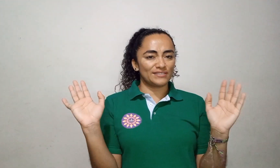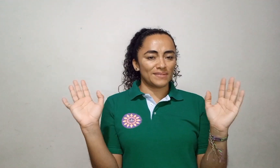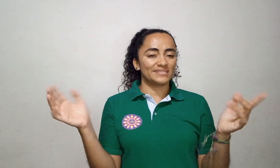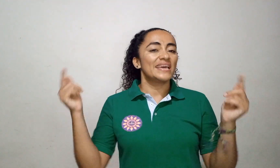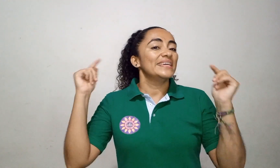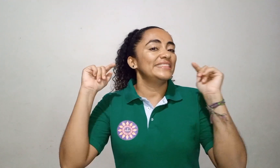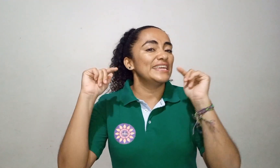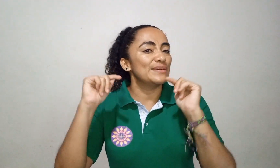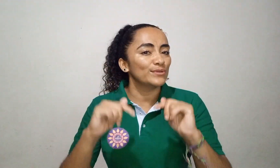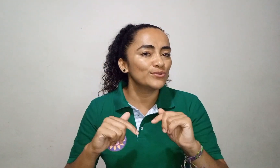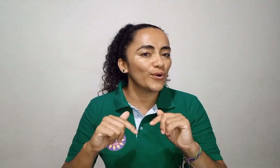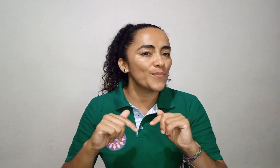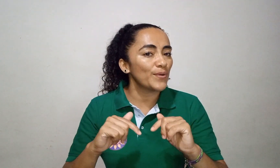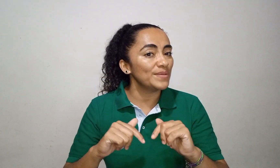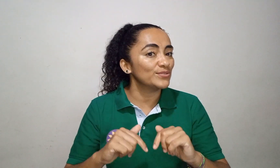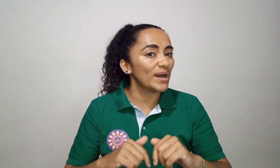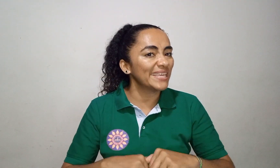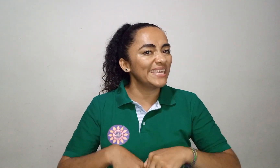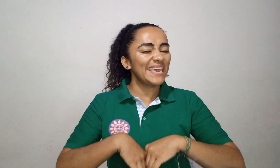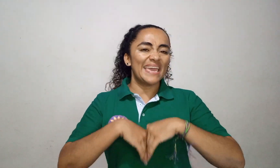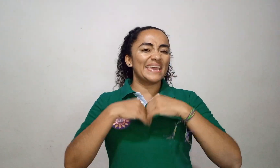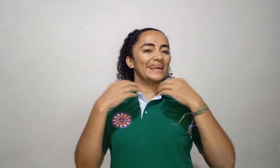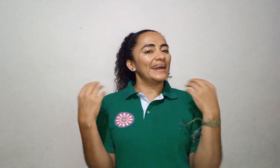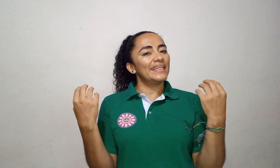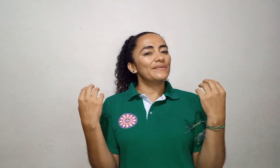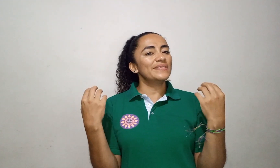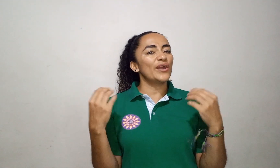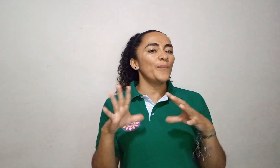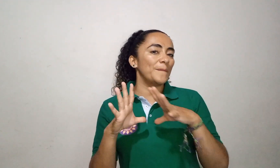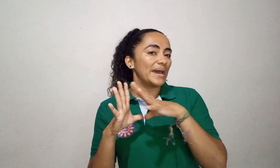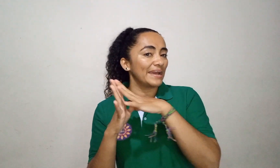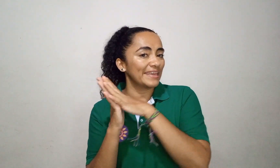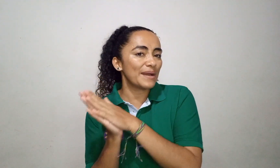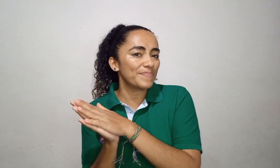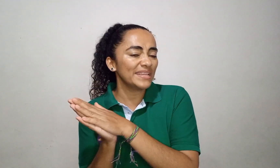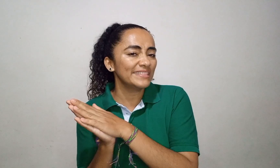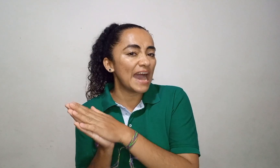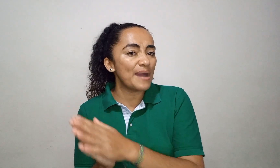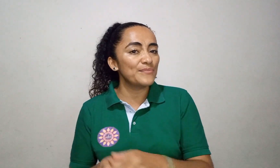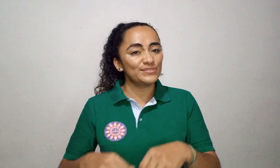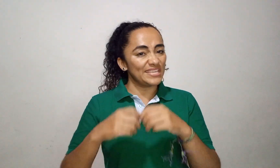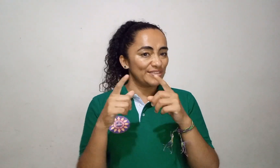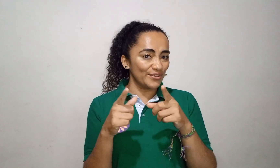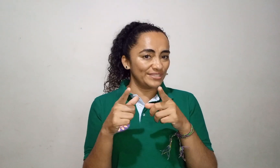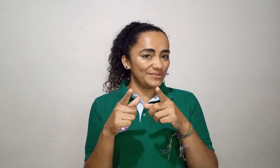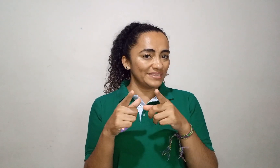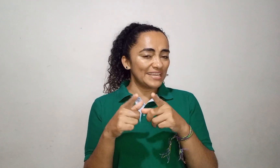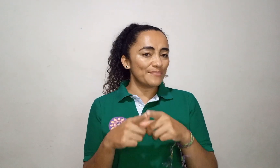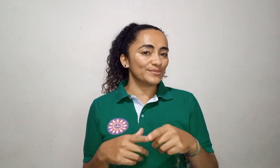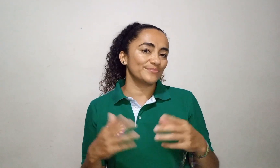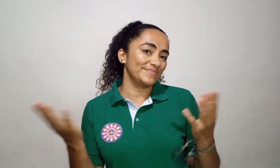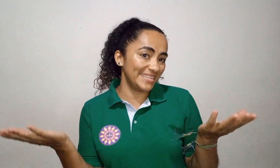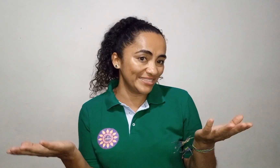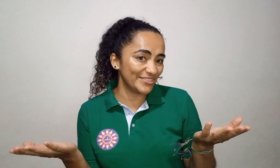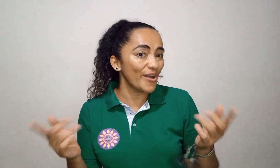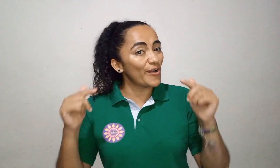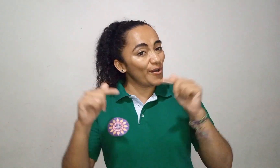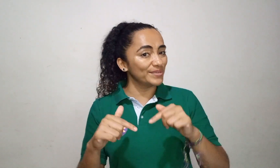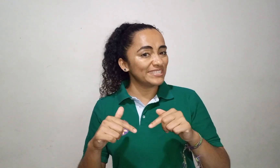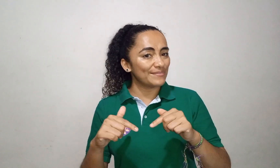más. Tenemos un compromiso aquí en cada video para que aprendamos y nos divirtamos. ¿Listo? ¿Cómo se llama